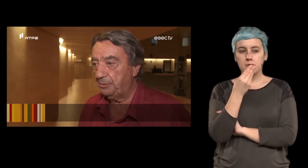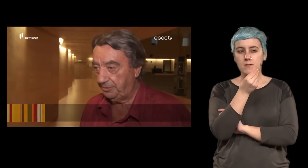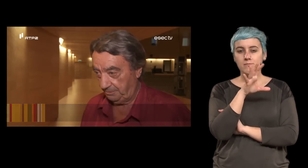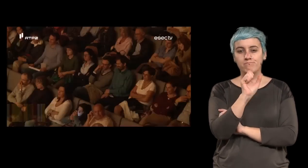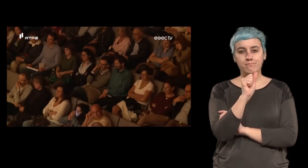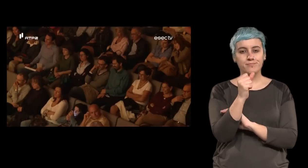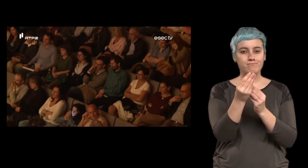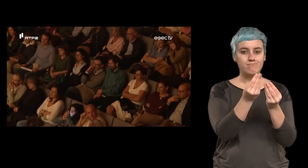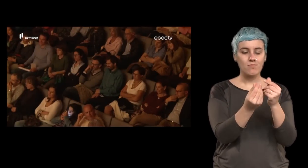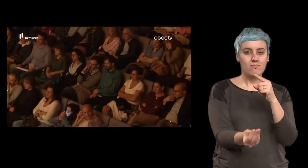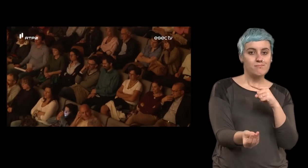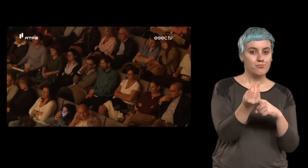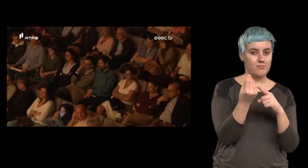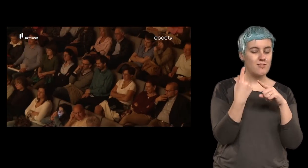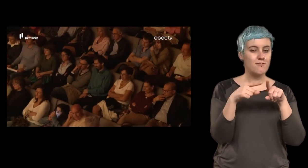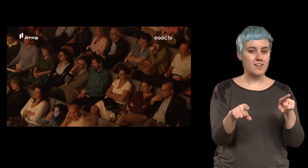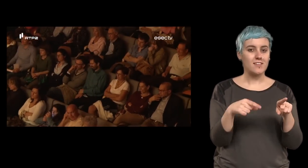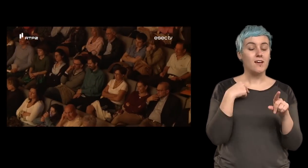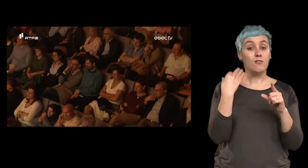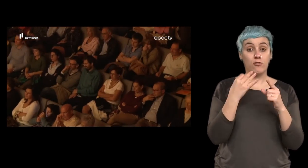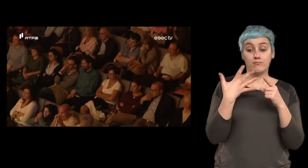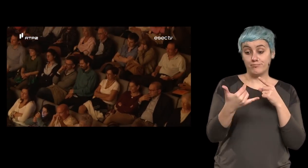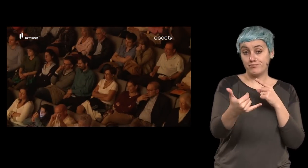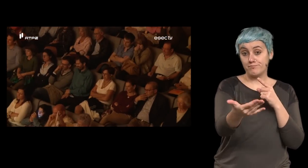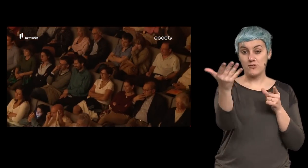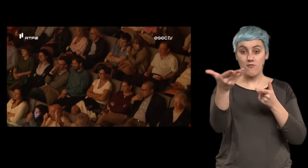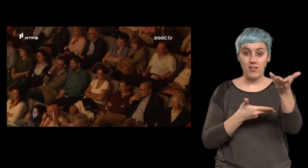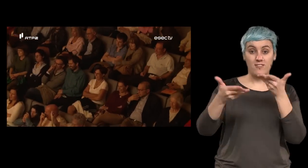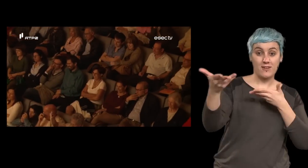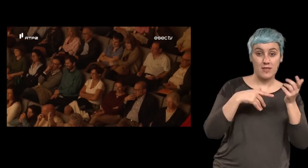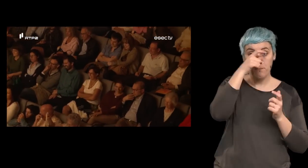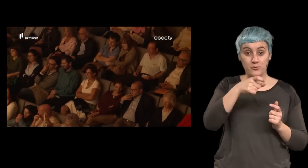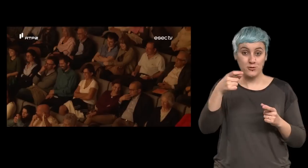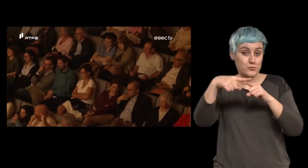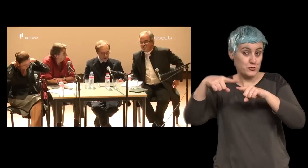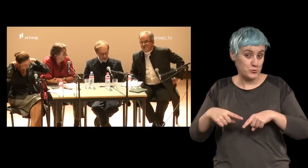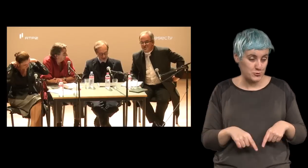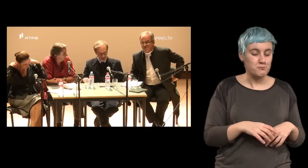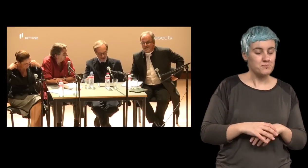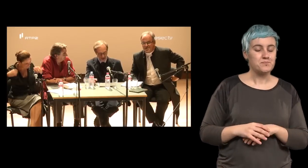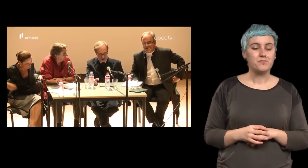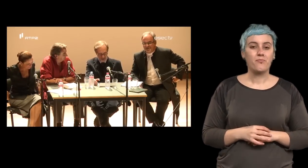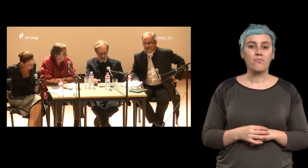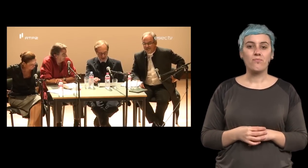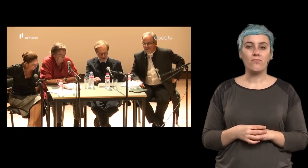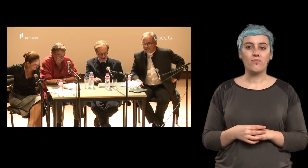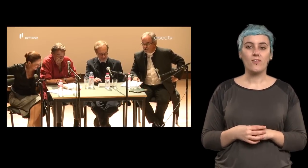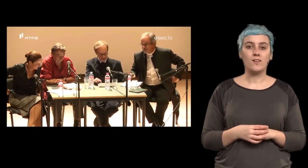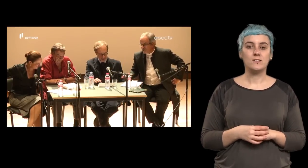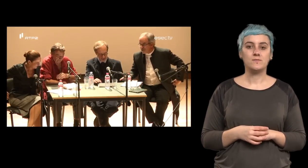coisa e a partir daí eu comecei a convidar a cada episódio mais pessoas já se dizia que os portugueses do século XVI descobriram